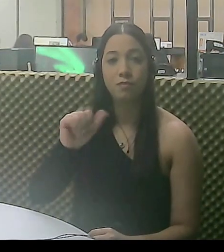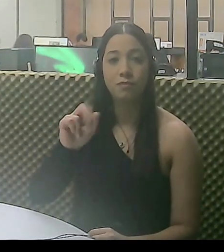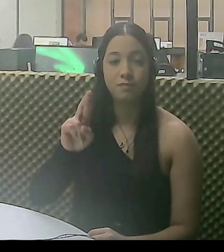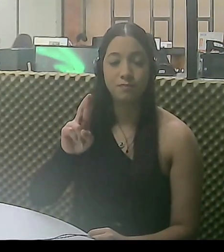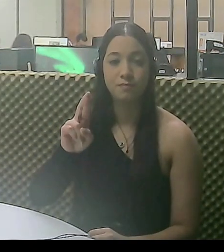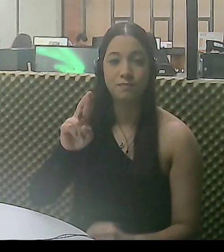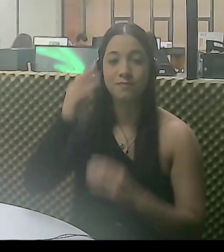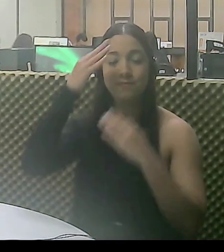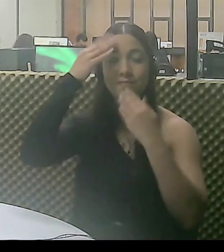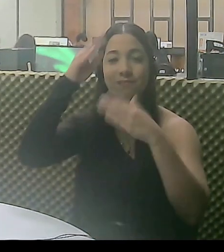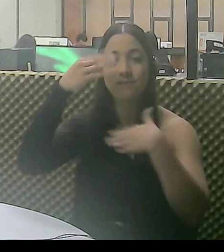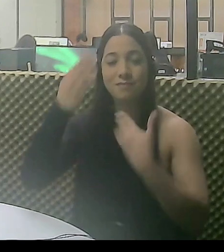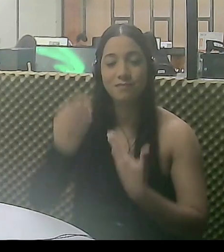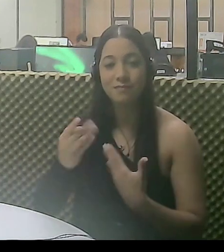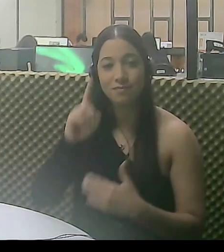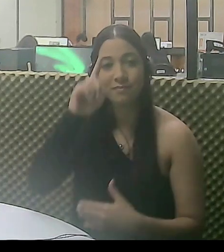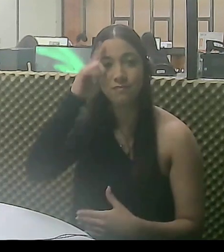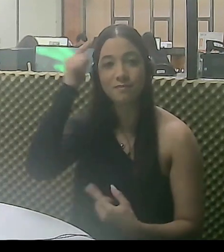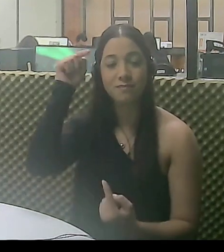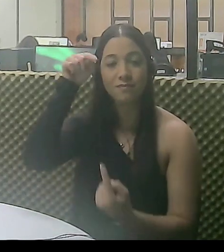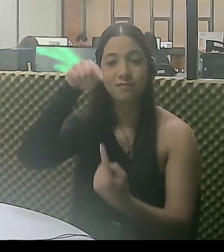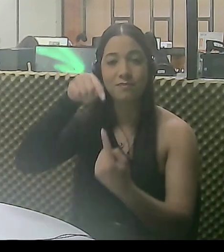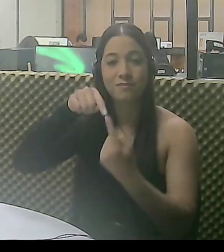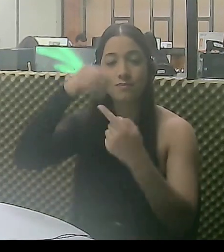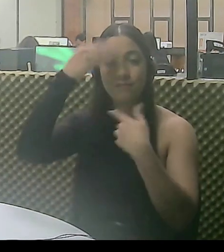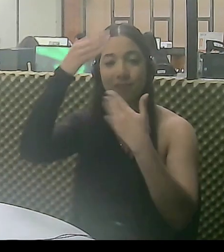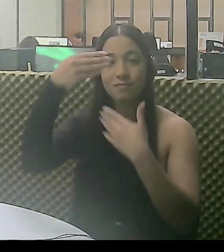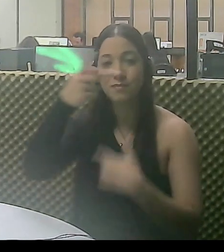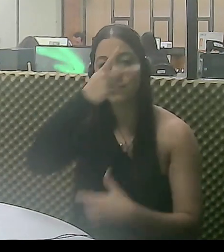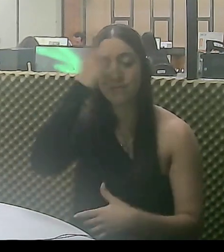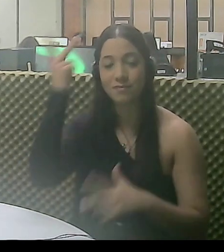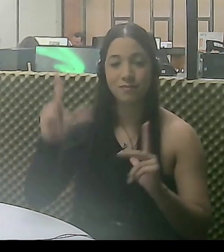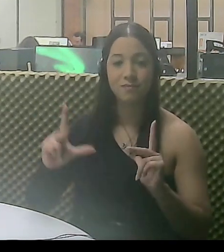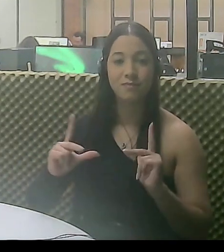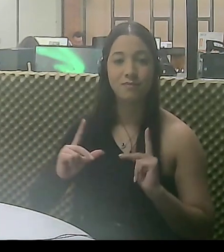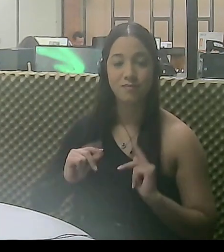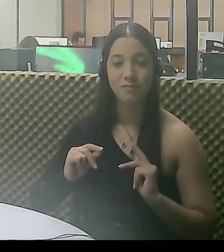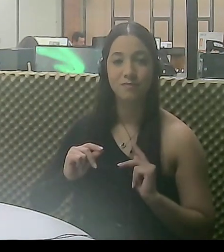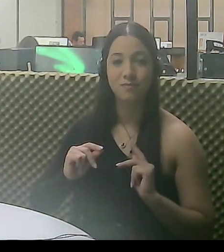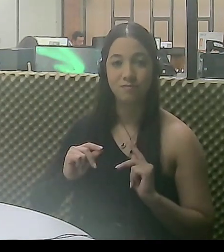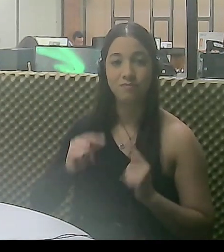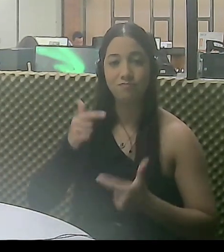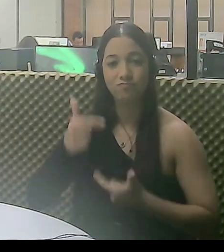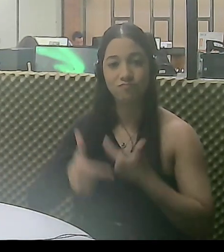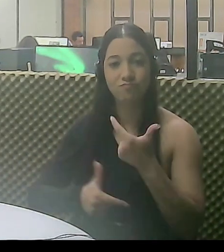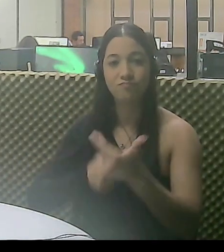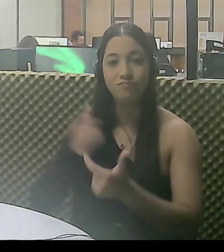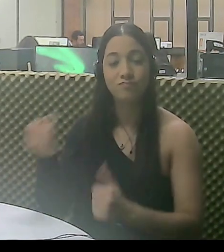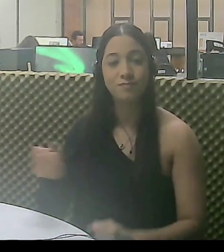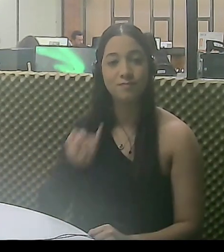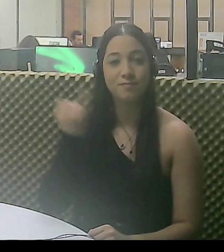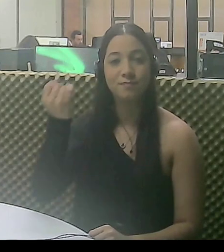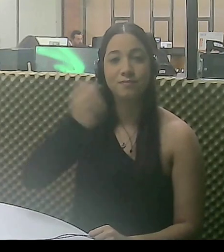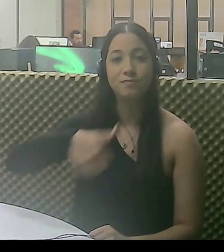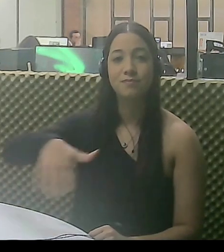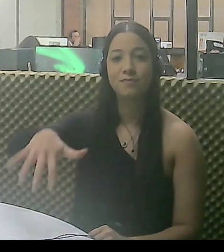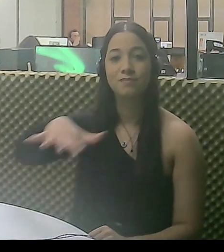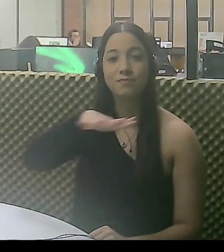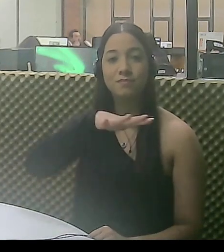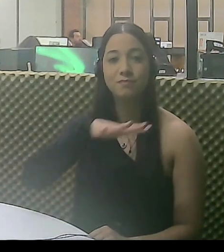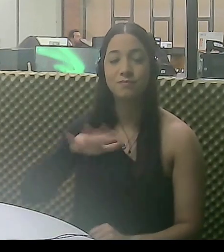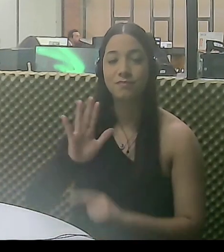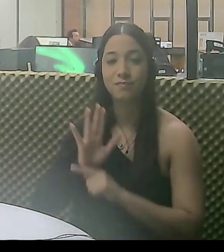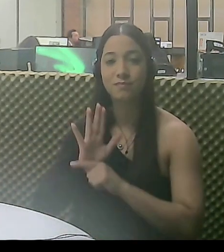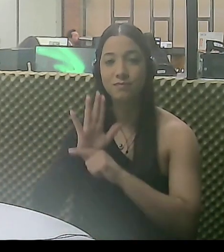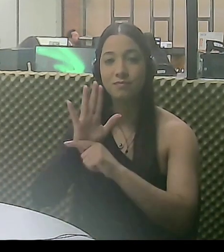A honraria foi idealizada com o intuito de homenagear pessoas reconhecidas por prestarem serviços relevantes à sociedade e